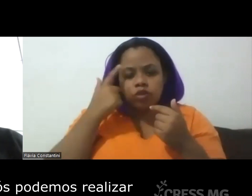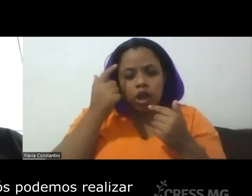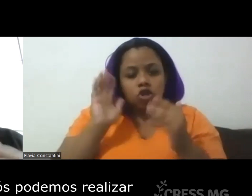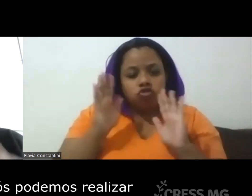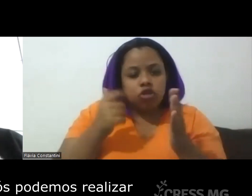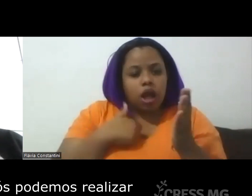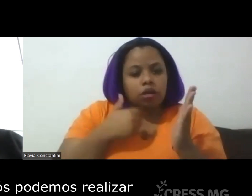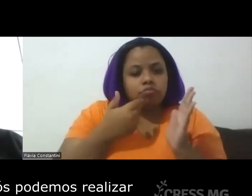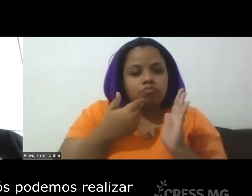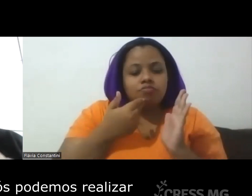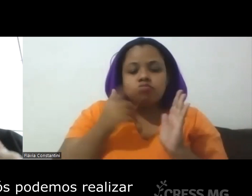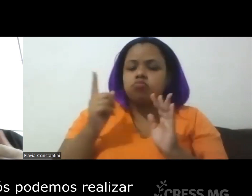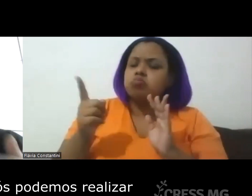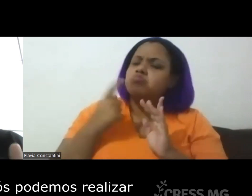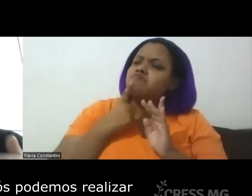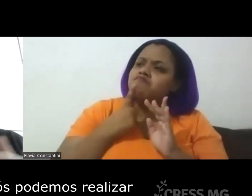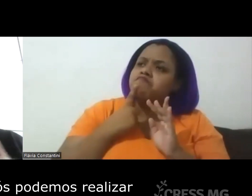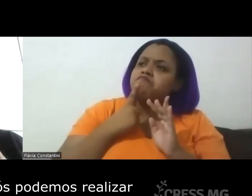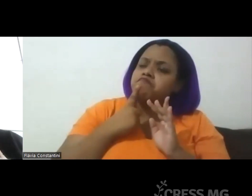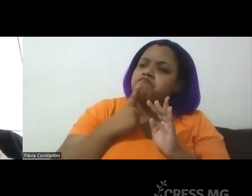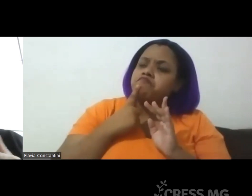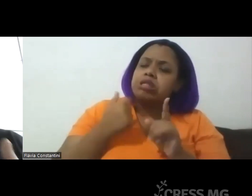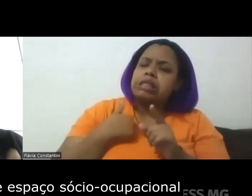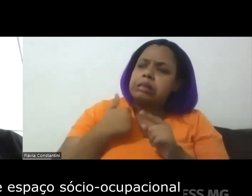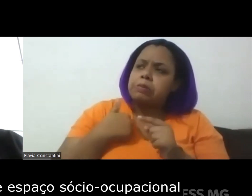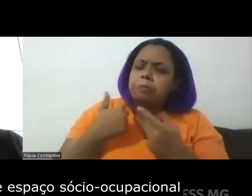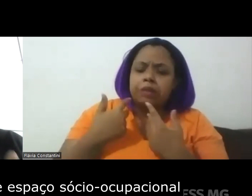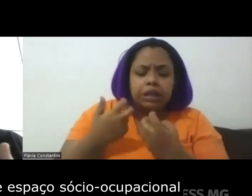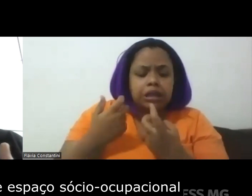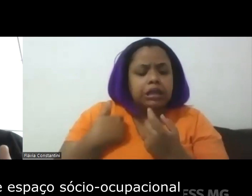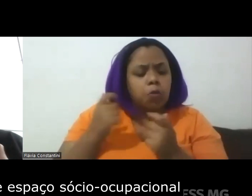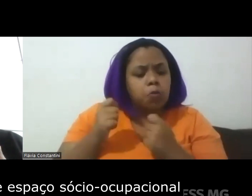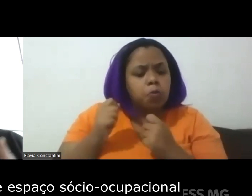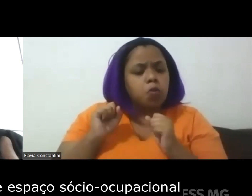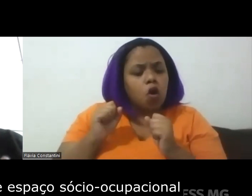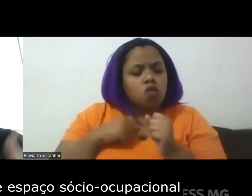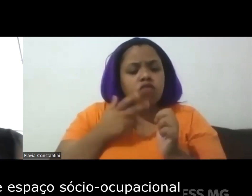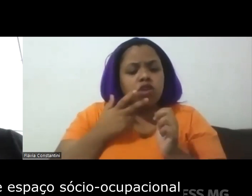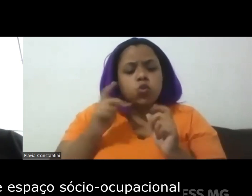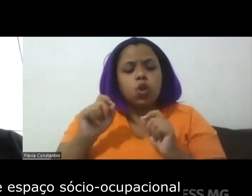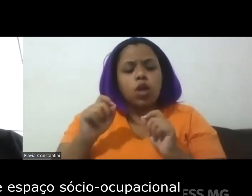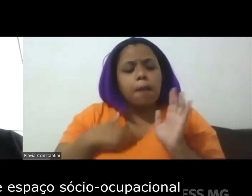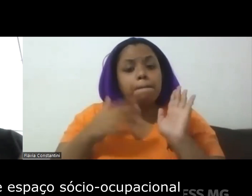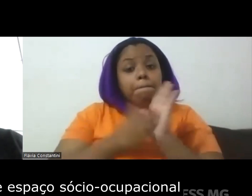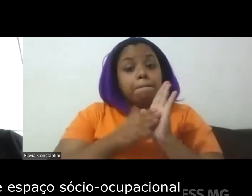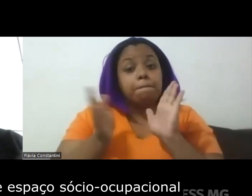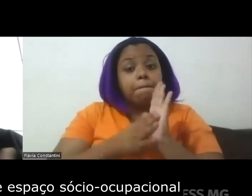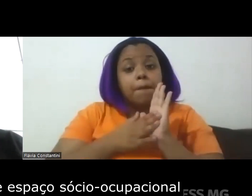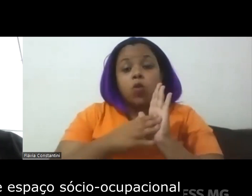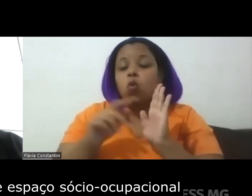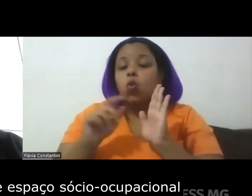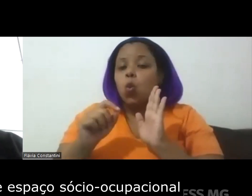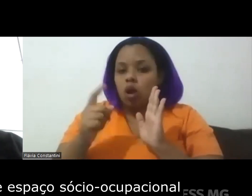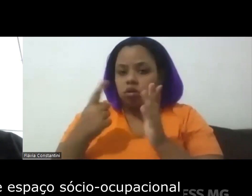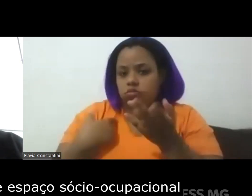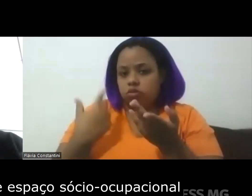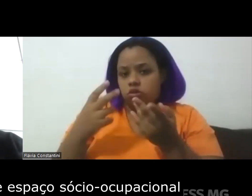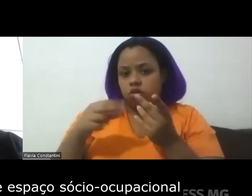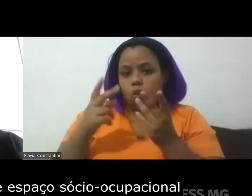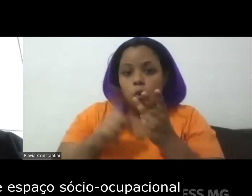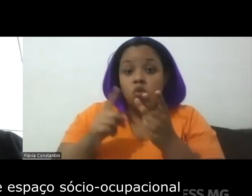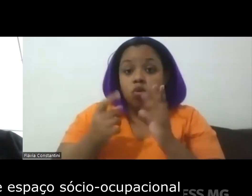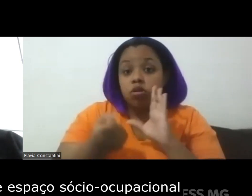o que nós podemos realizar propor e criar nesse espaço socio